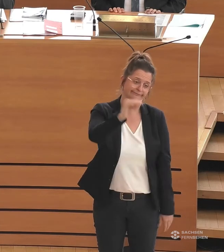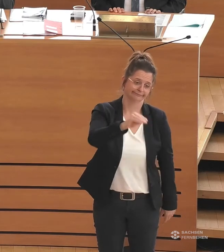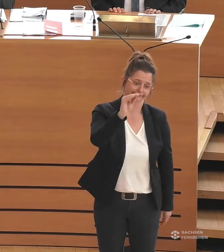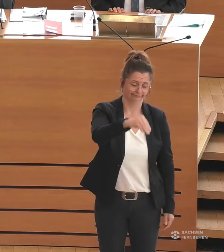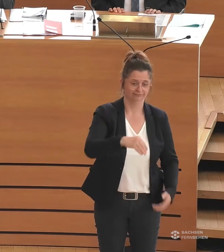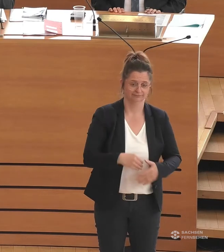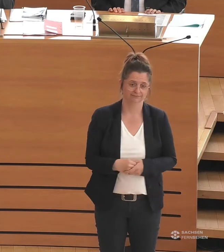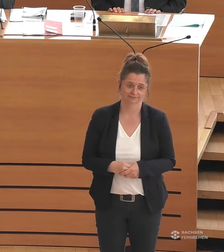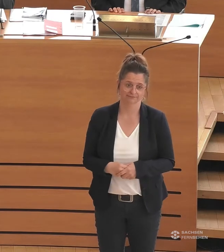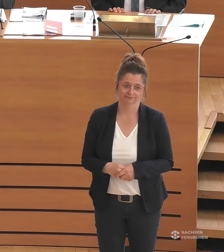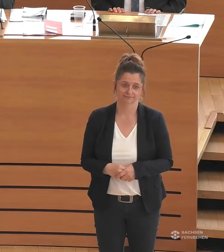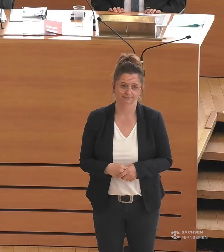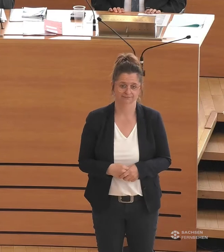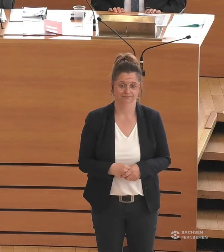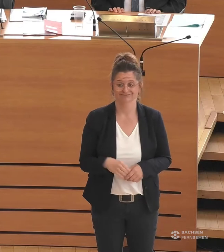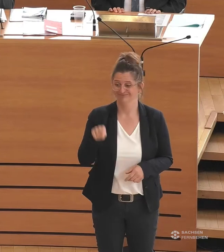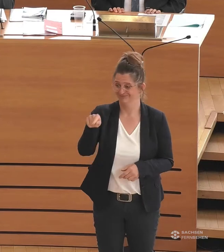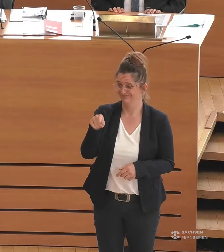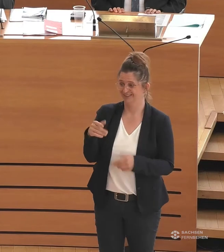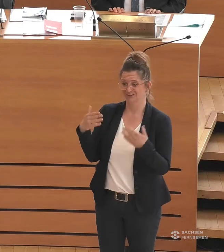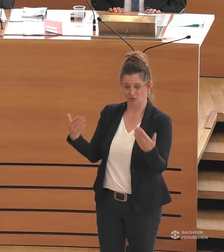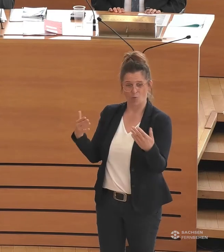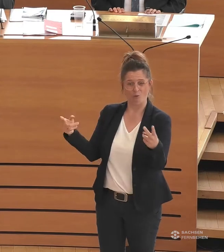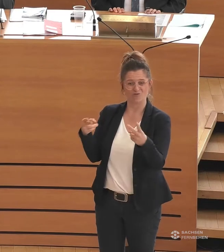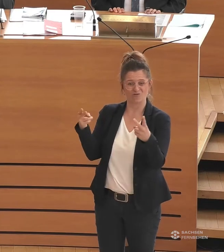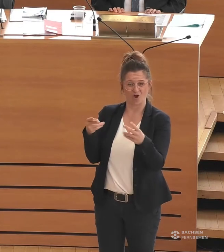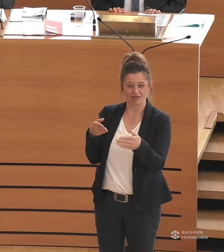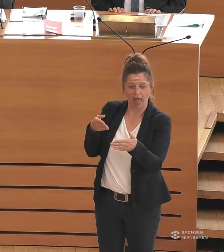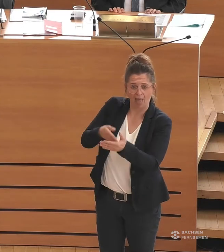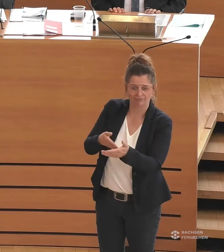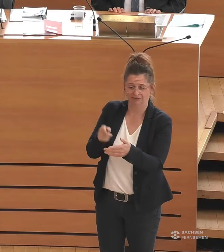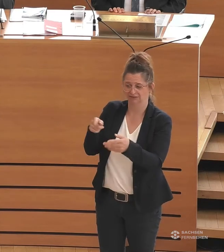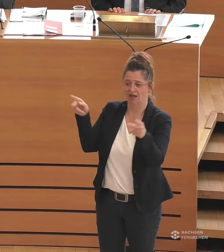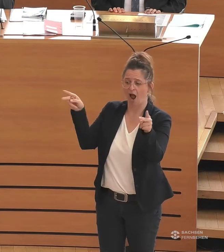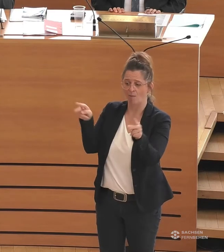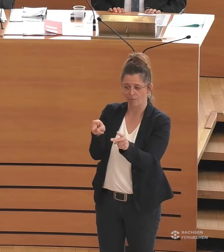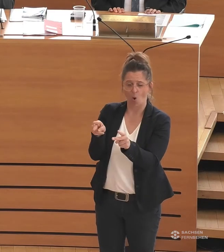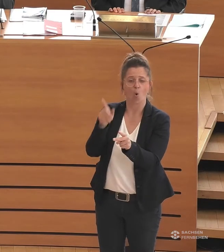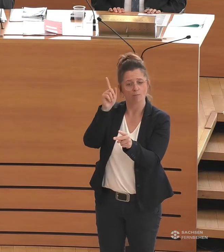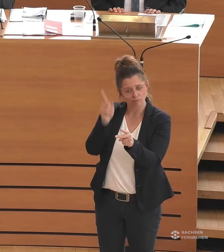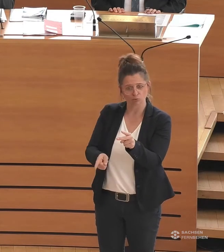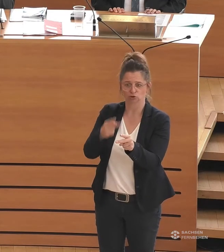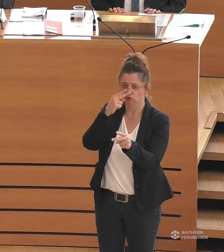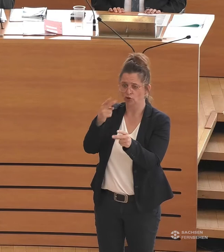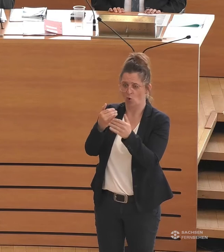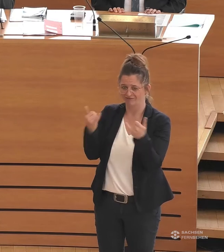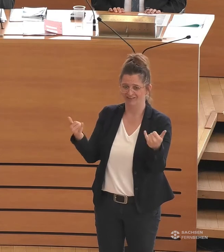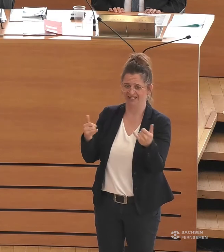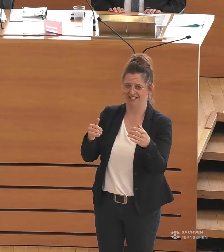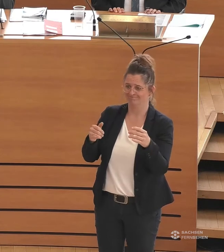dass der Abbau der Förderhemmnisse entgegengewirkt werden sollen.